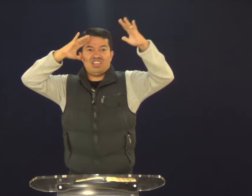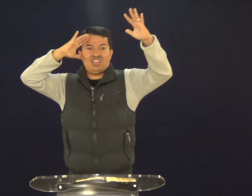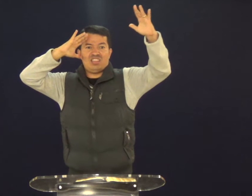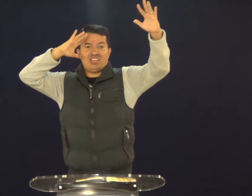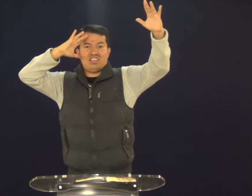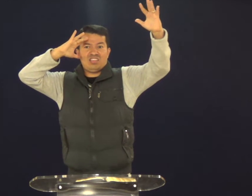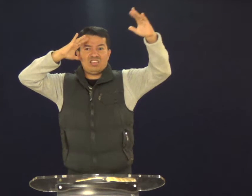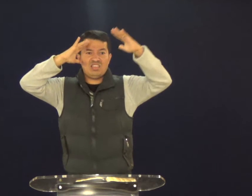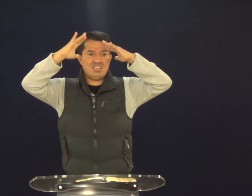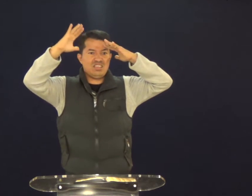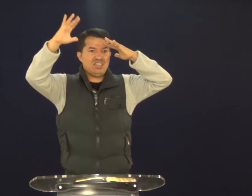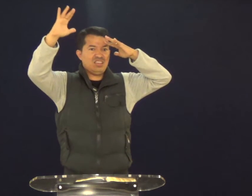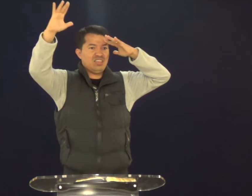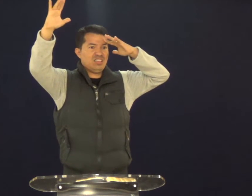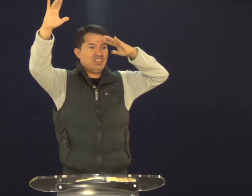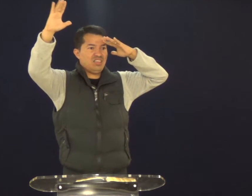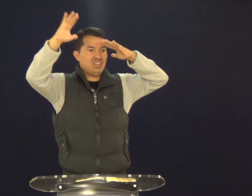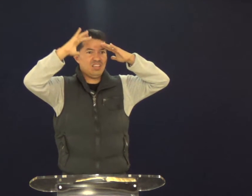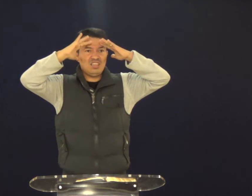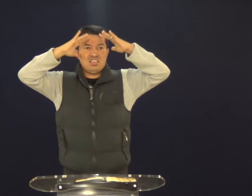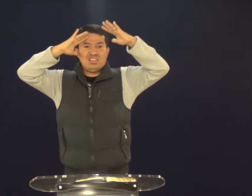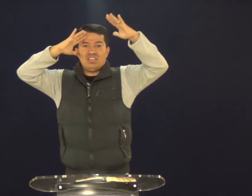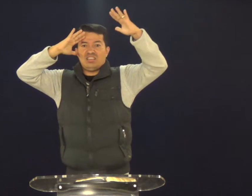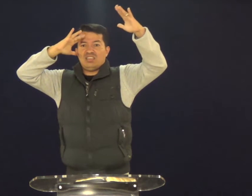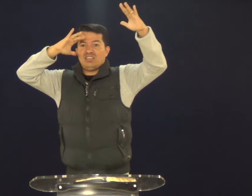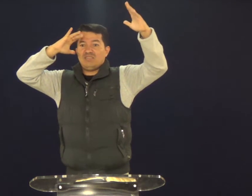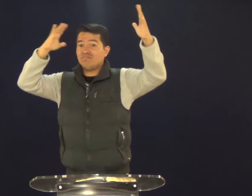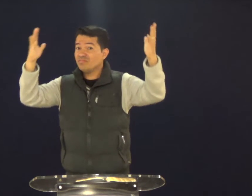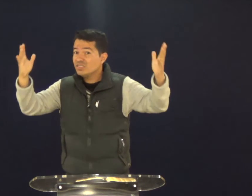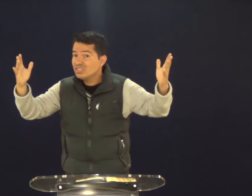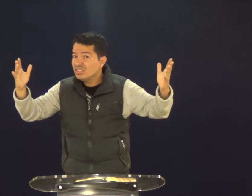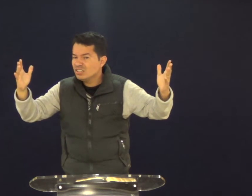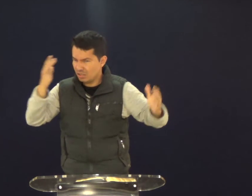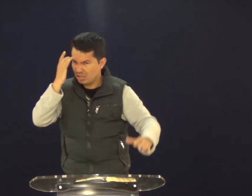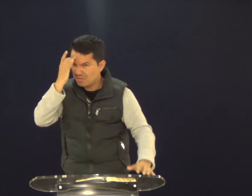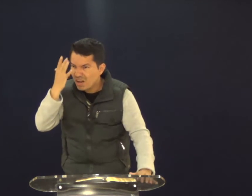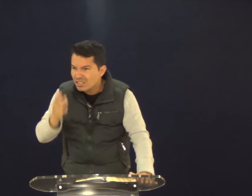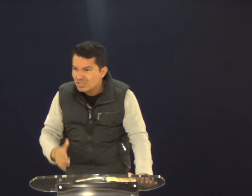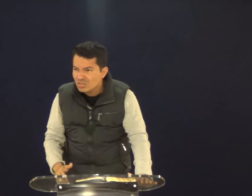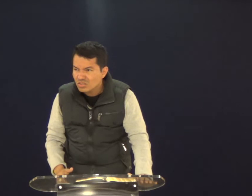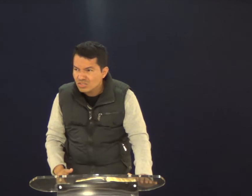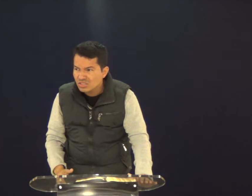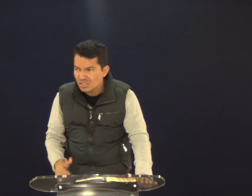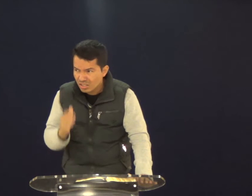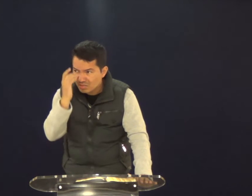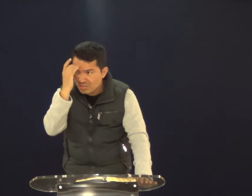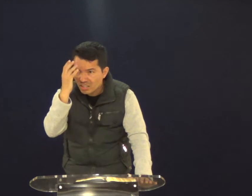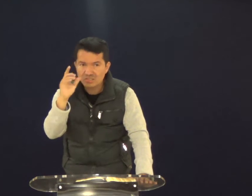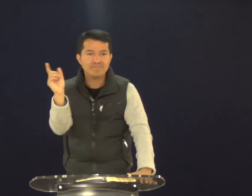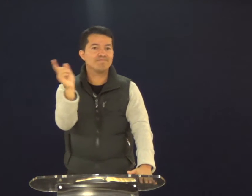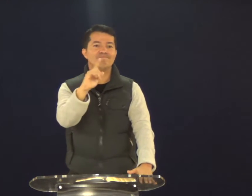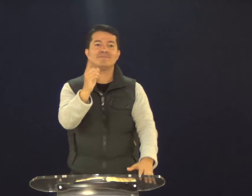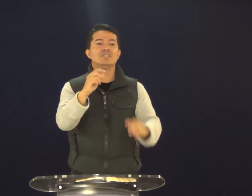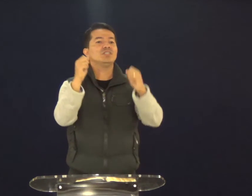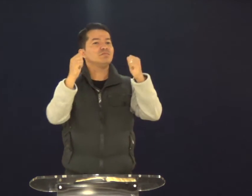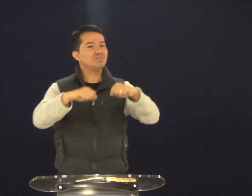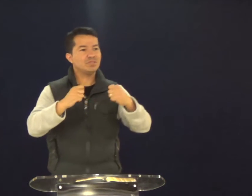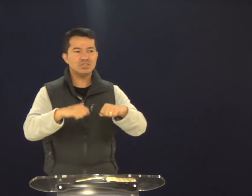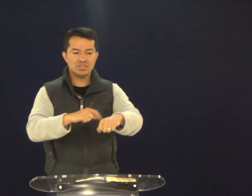fica pensando naquilo, viajando, sonhando com aquilo. Isso é fácil? Tudo bem,